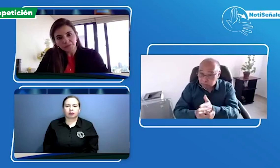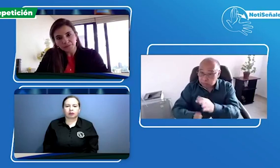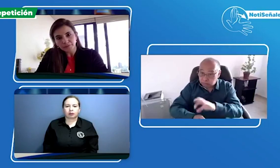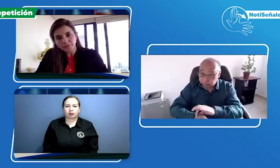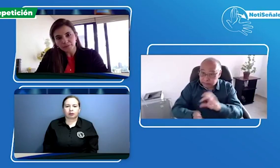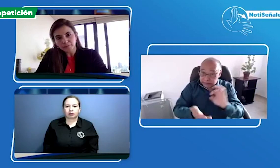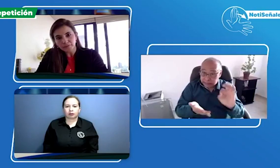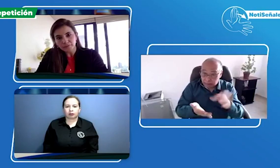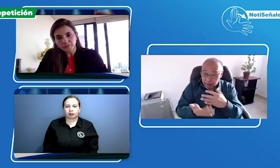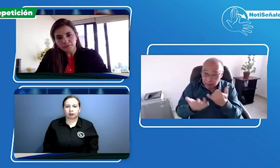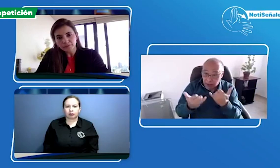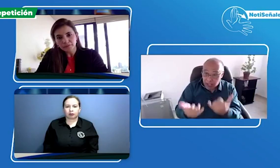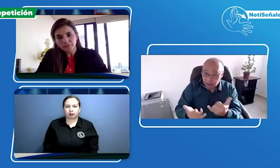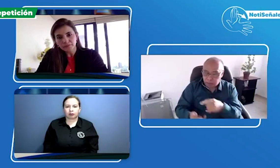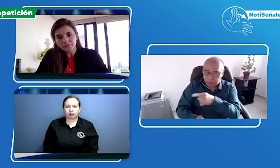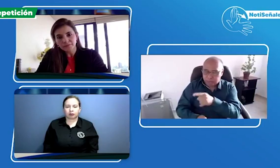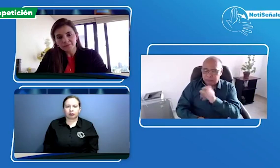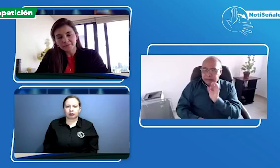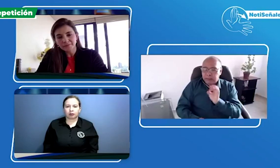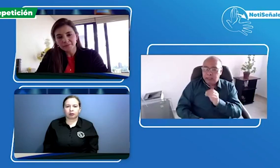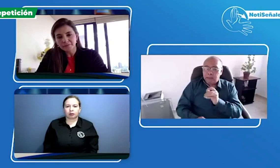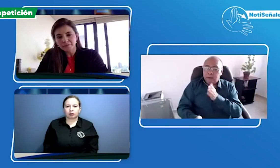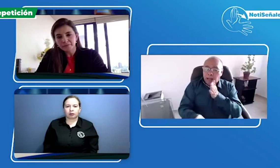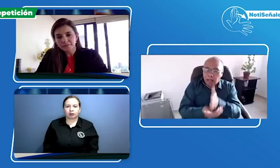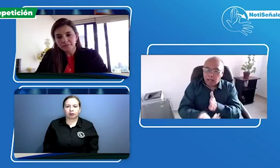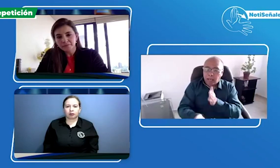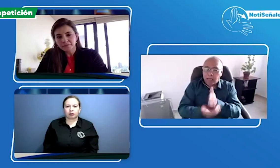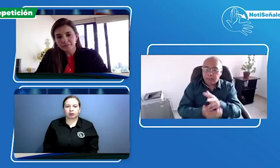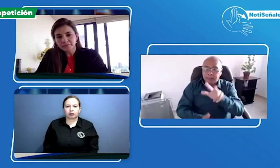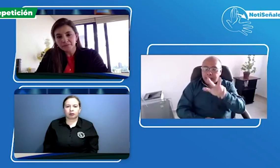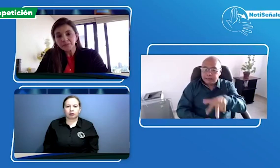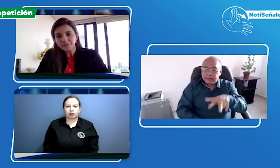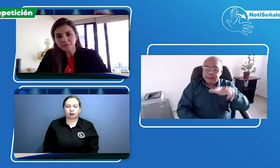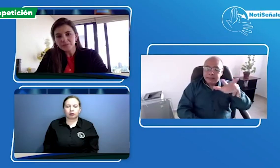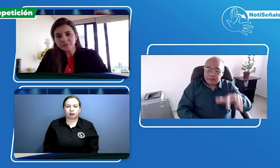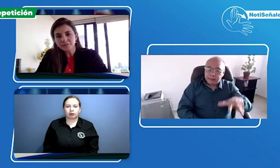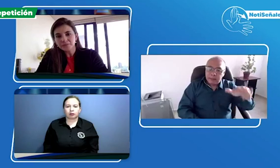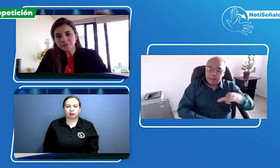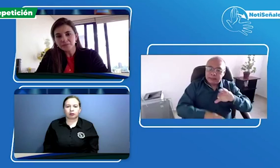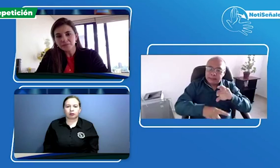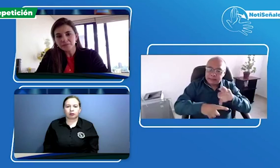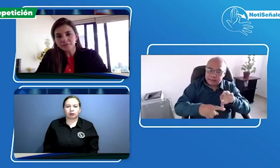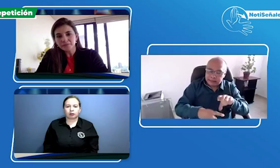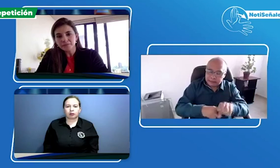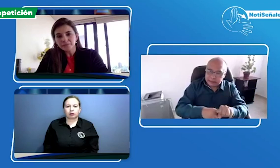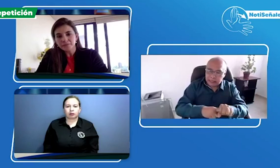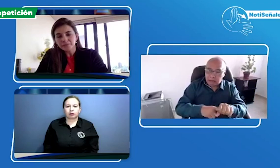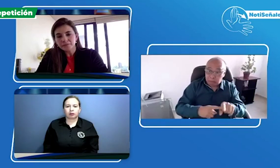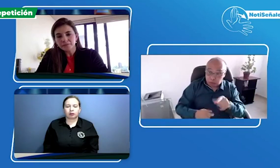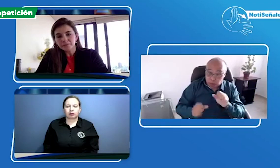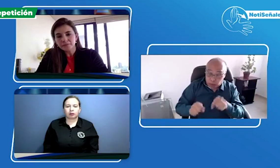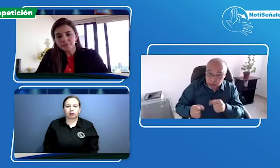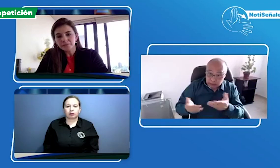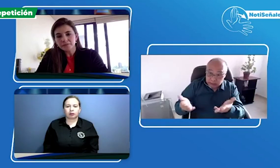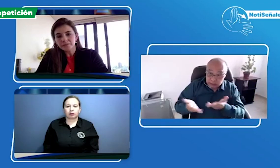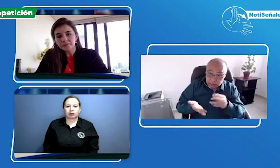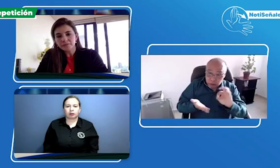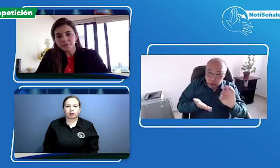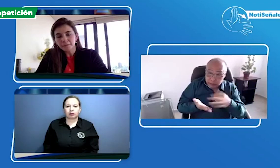controles de cardiología puedo contar con el servicio de interpretación virtual porque resulta que yo tengo controles cada tres